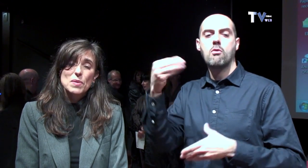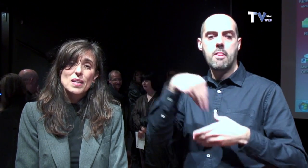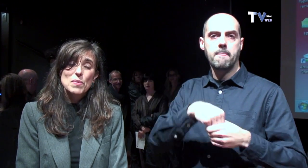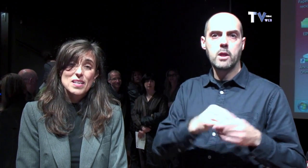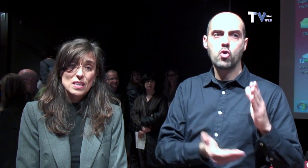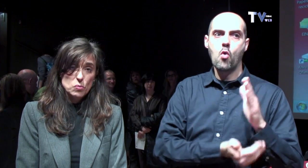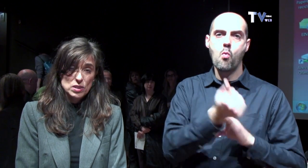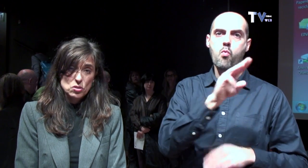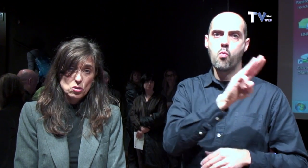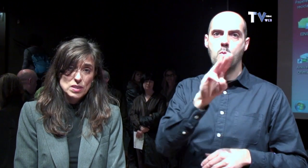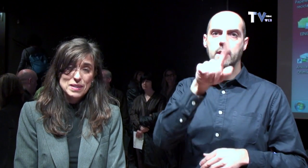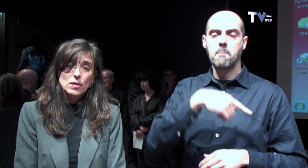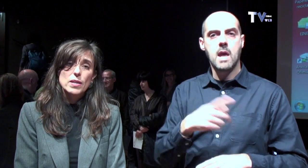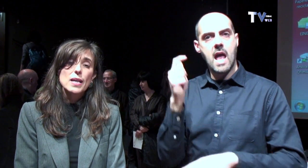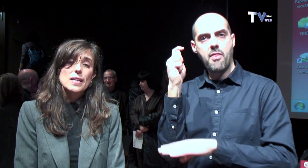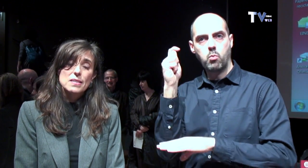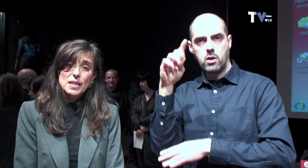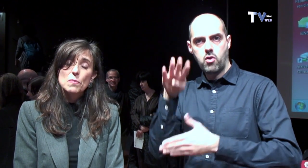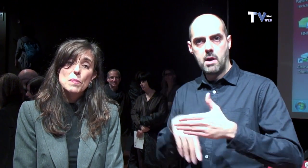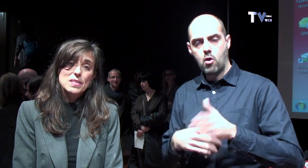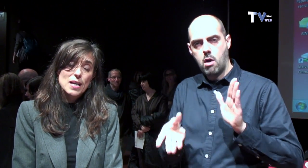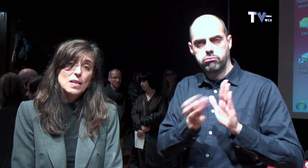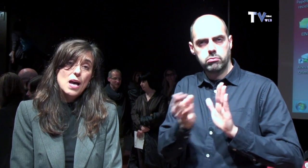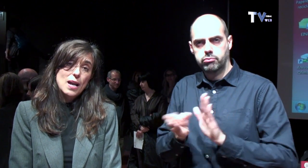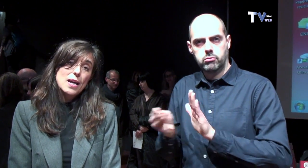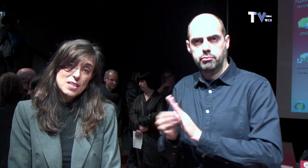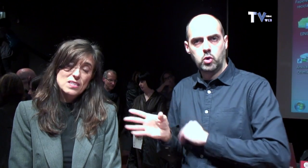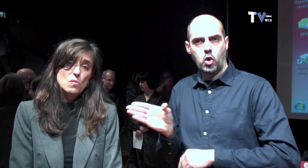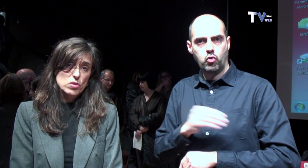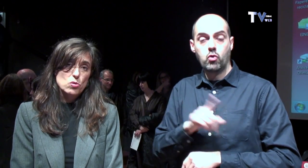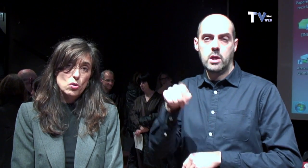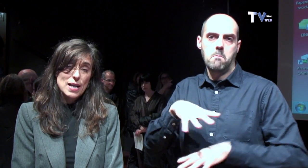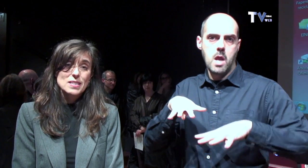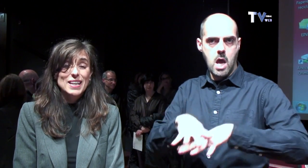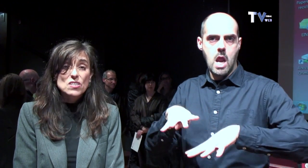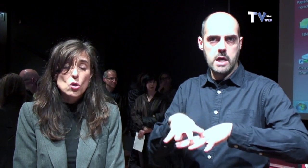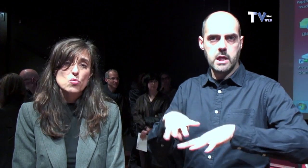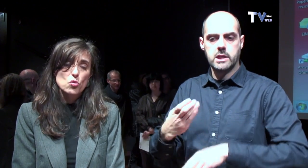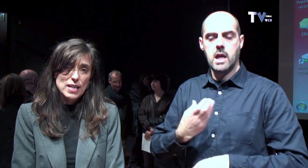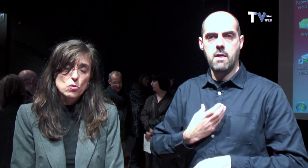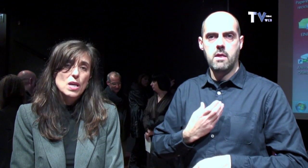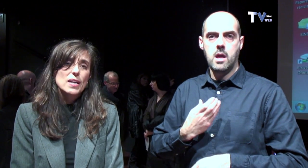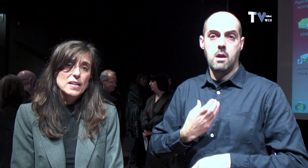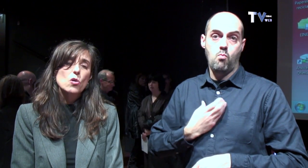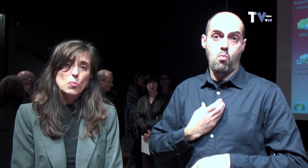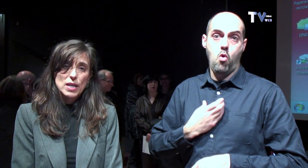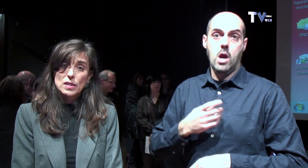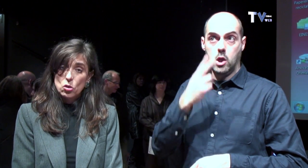Diputació de Barcelona i també penjat a la xarxa de museus locals, d'aquests nous museus que han incorporat-ho.